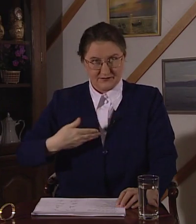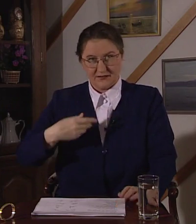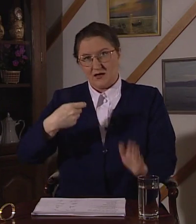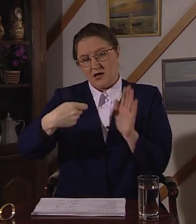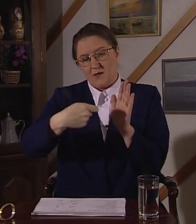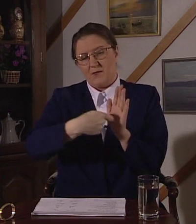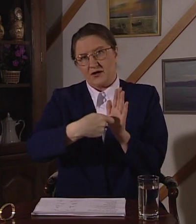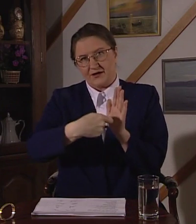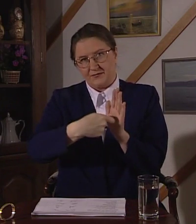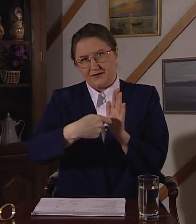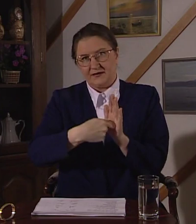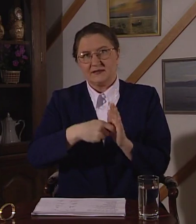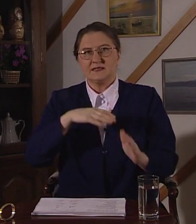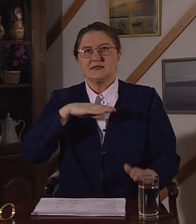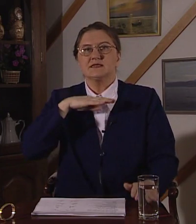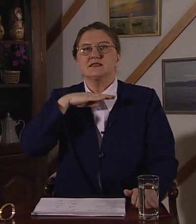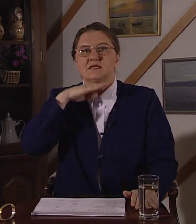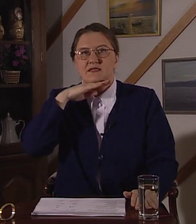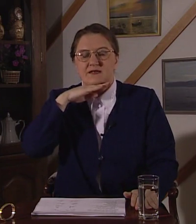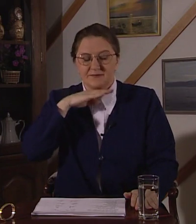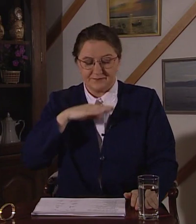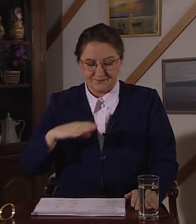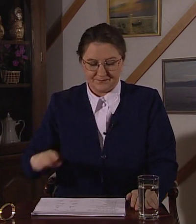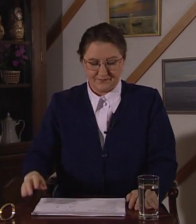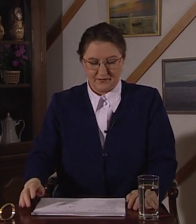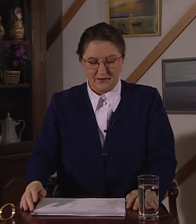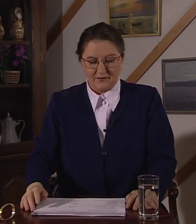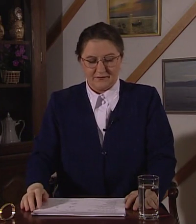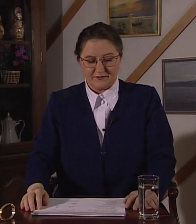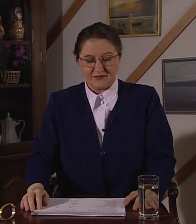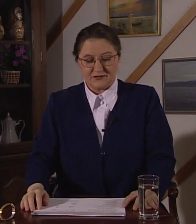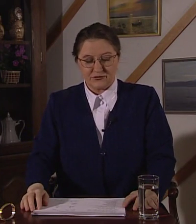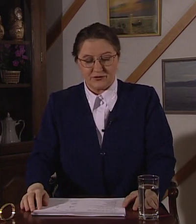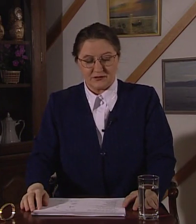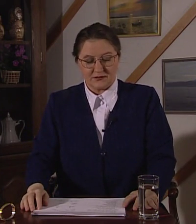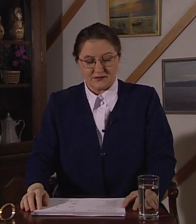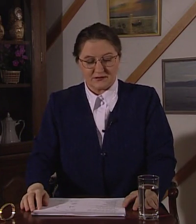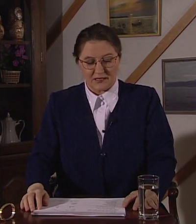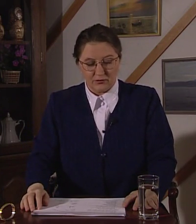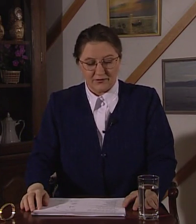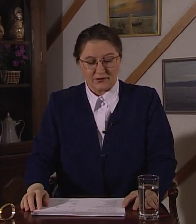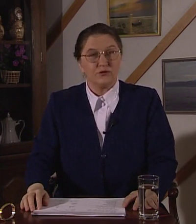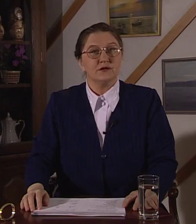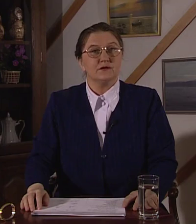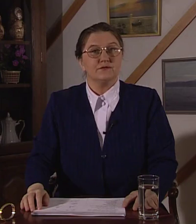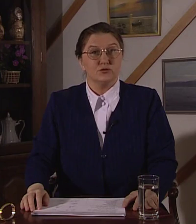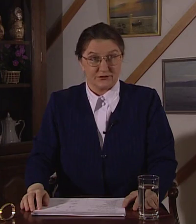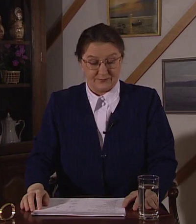покормила сытно. Заводской столовой готовит вкусно.